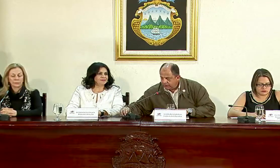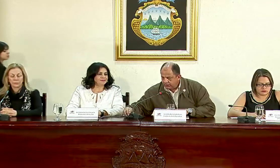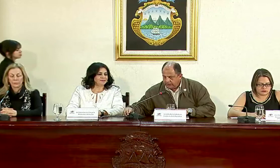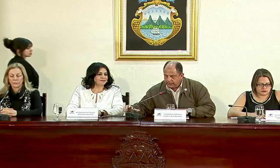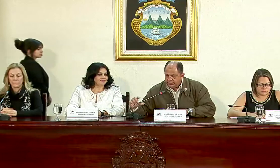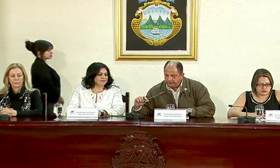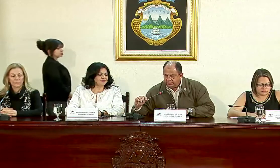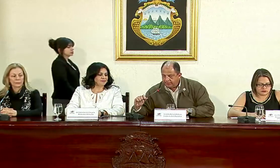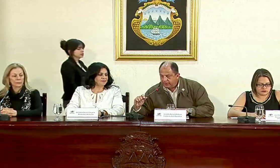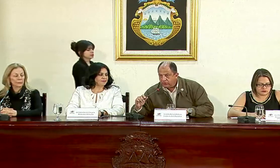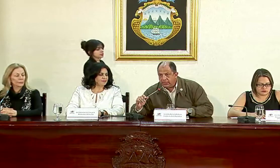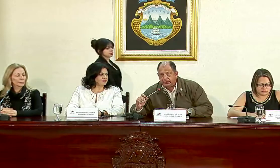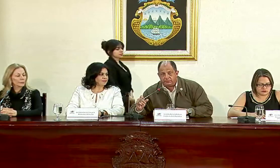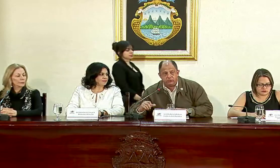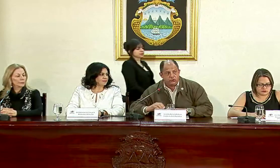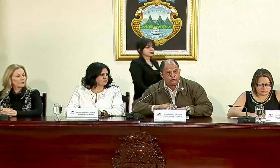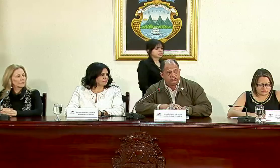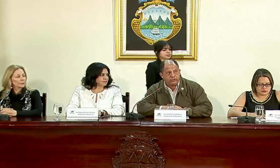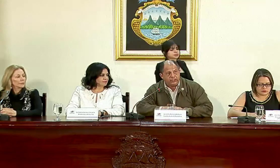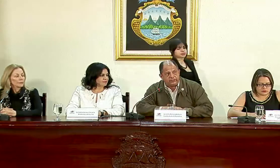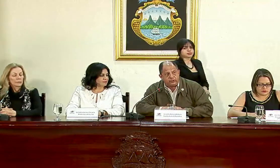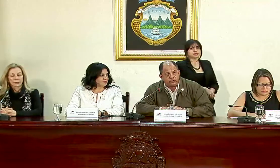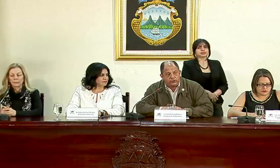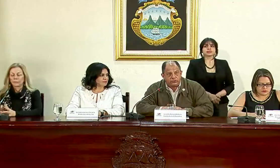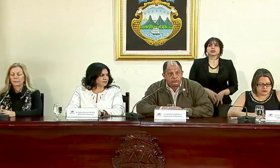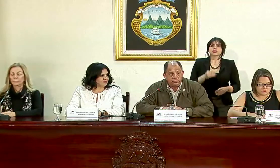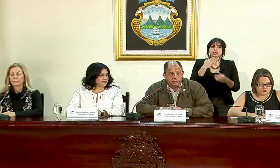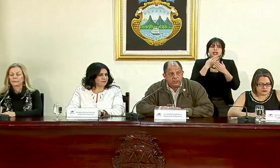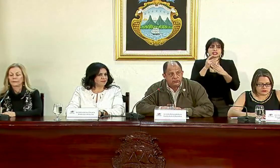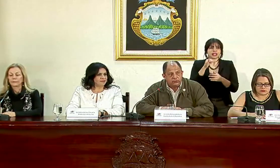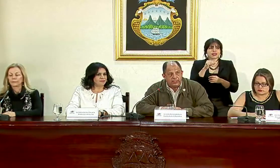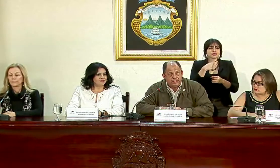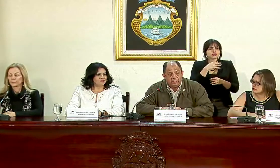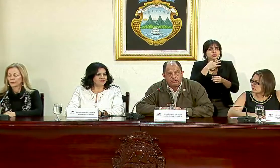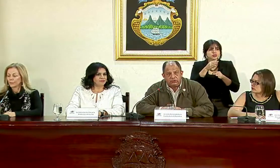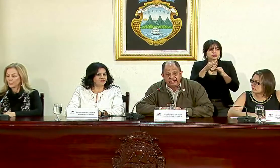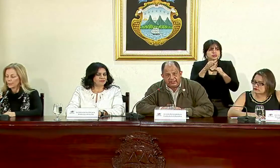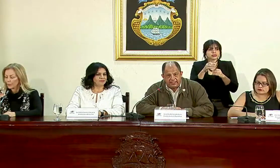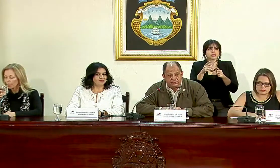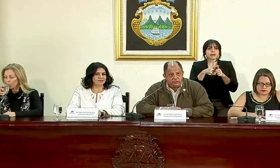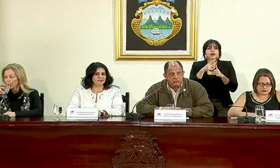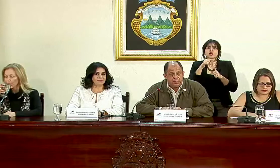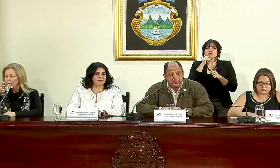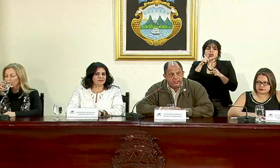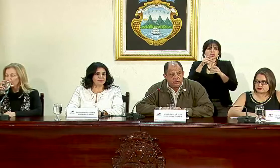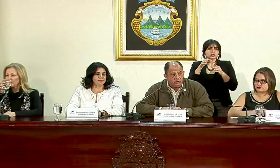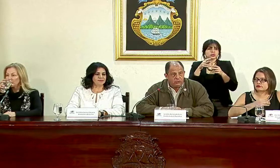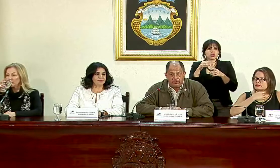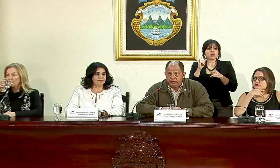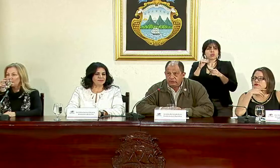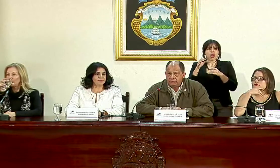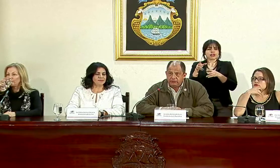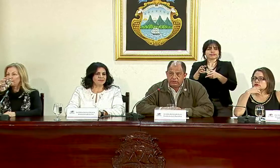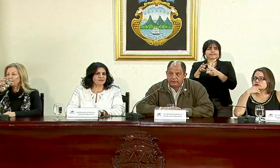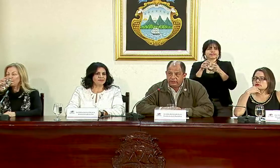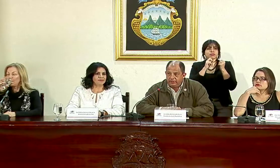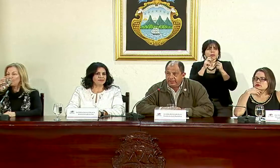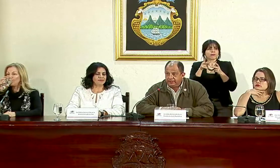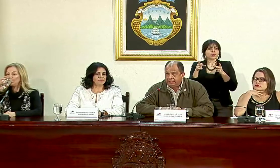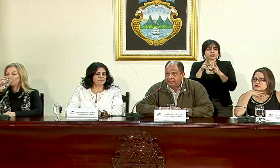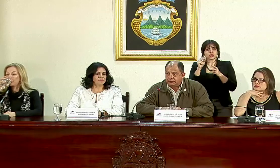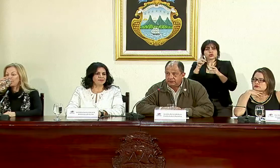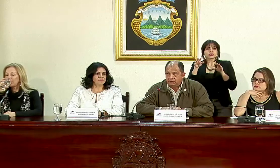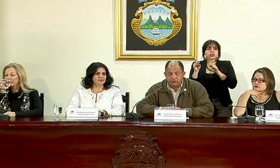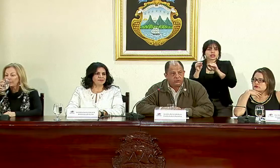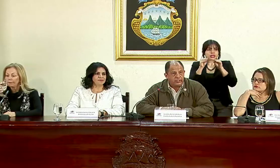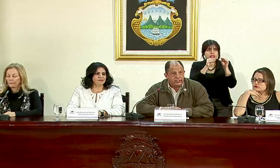gusto. En primer lugar, no, no es una destitución, es un traslado y no, no me lo ha solicitado la señora